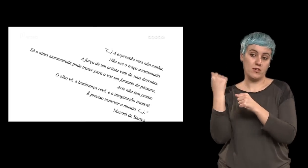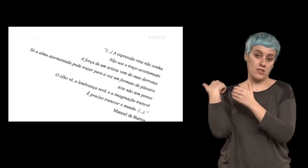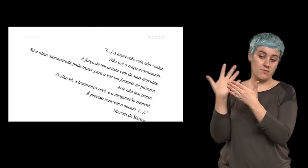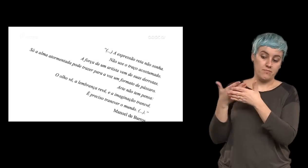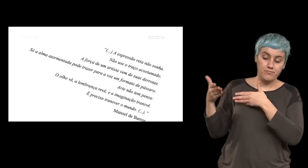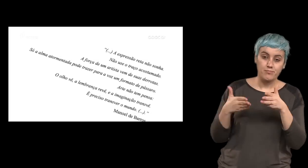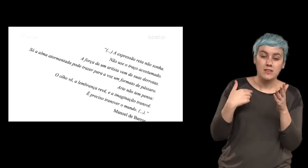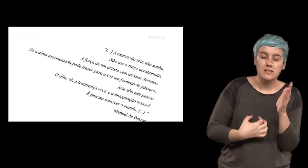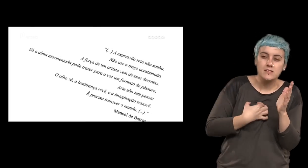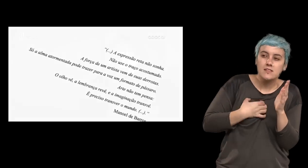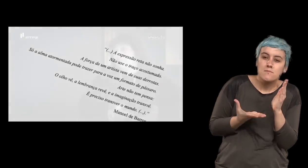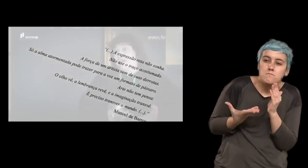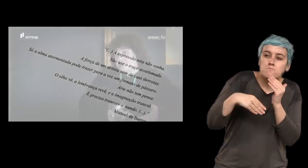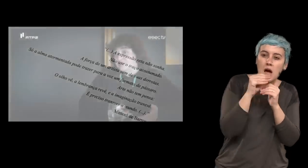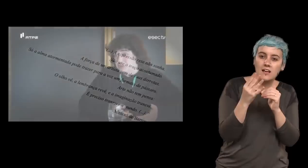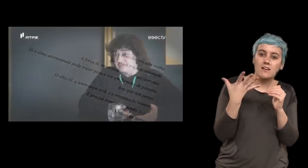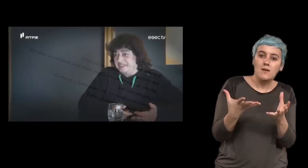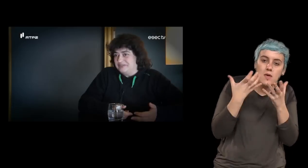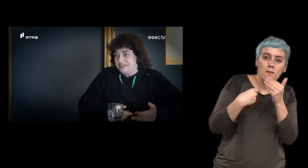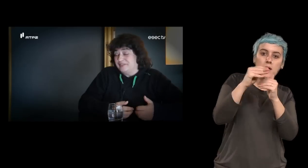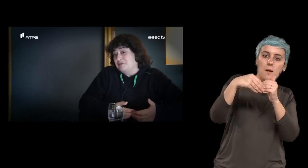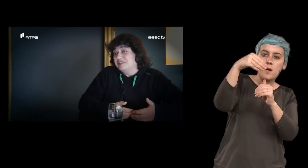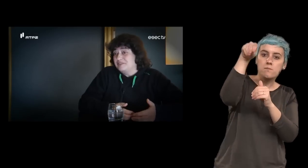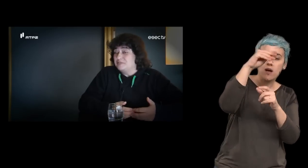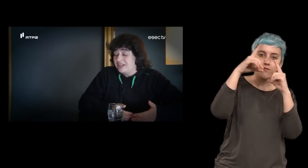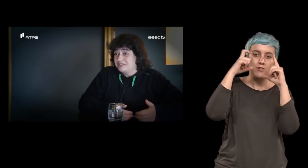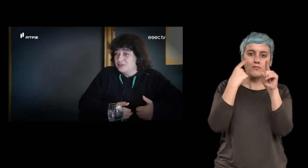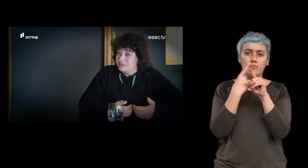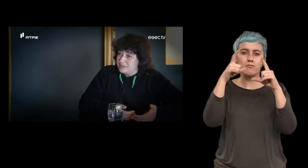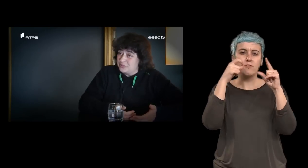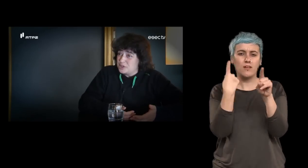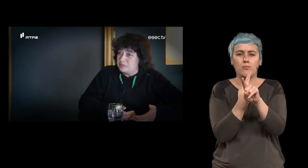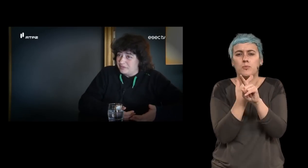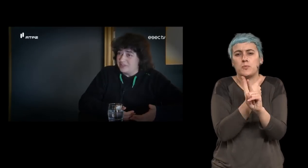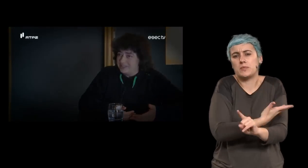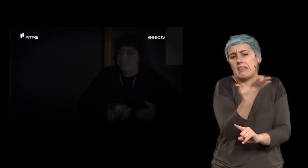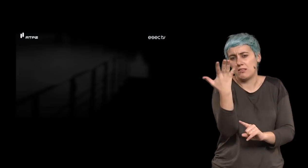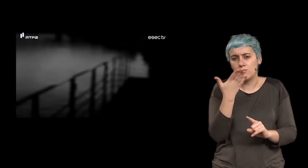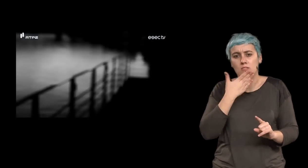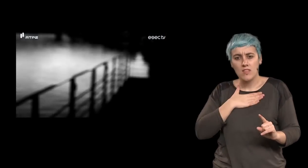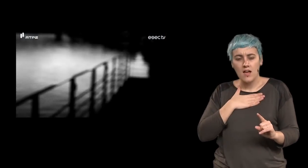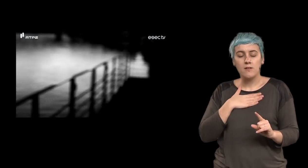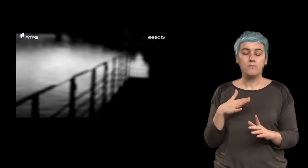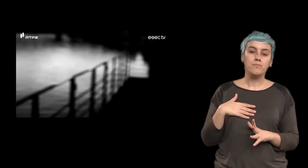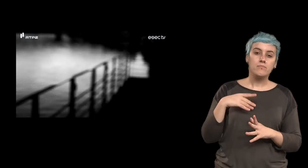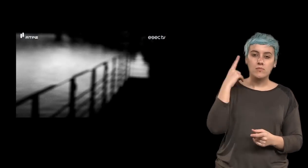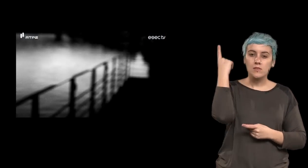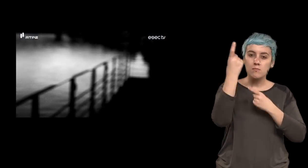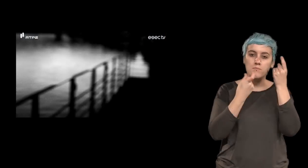perceber que cada vez eu quero mais da fotografia, não é? Felizmente cada vez mais a fotografia tem coisas para me oferecer. Penso nas imagens